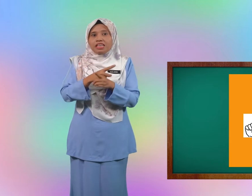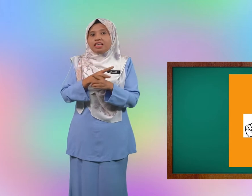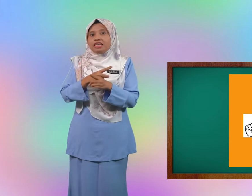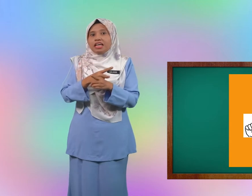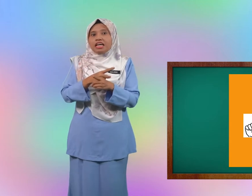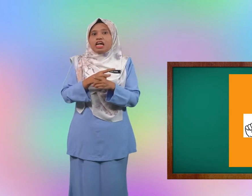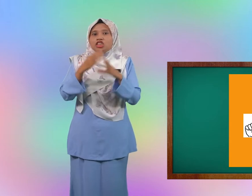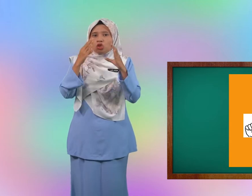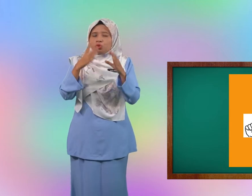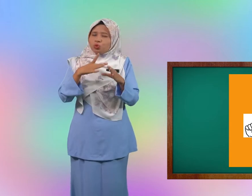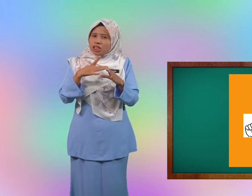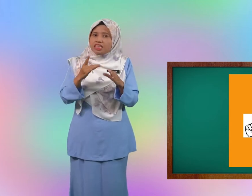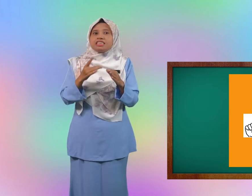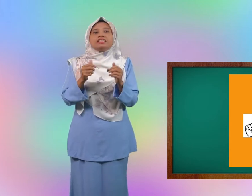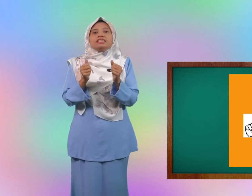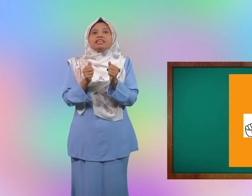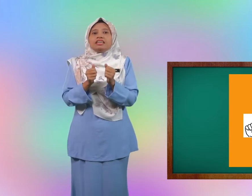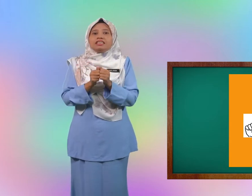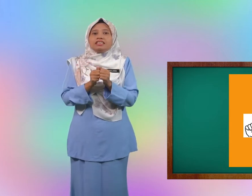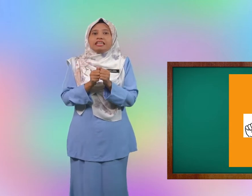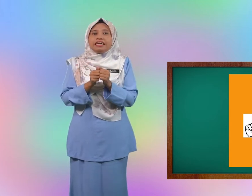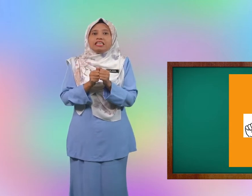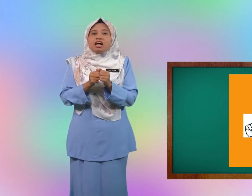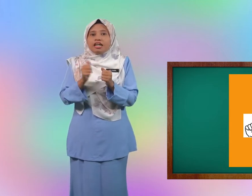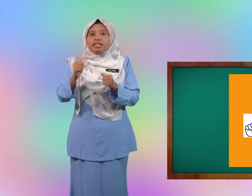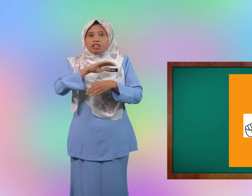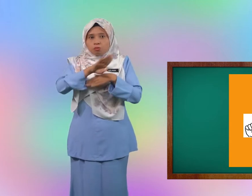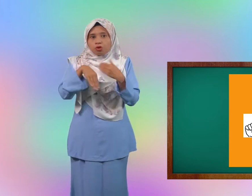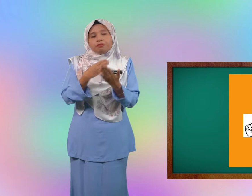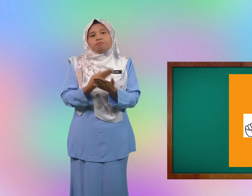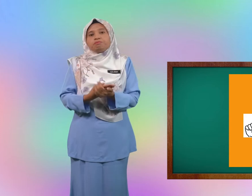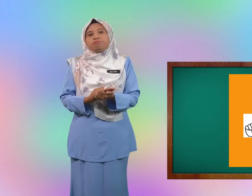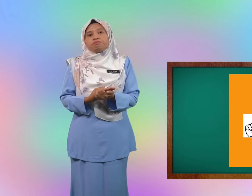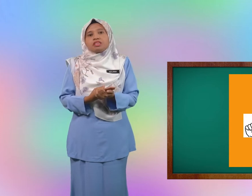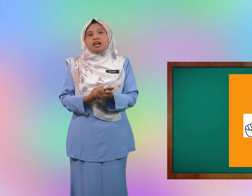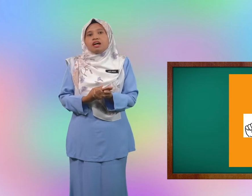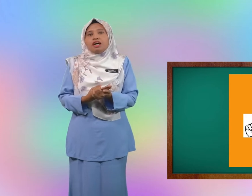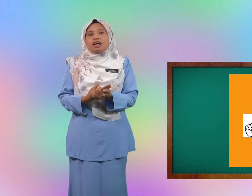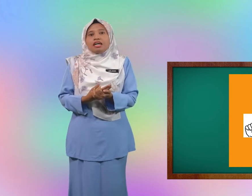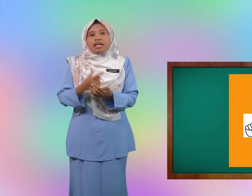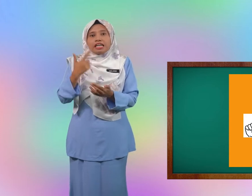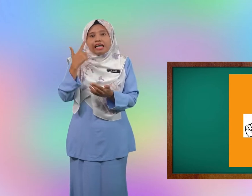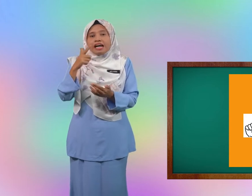cikgu suka dengan anda semua lihat